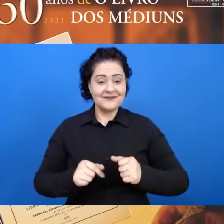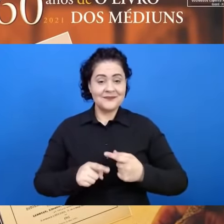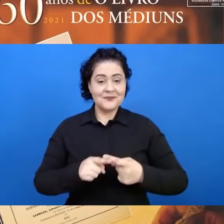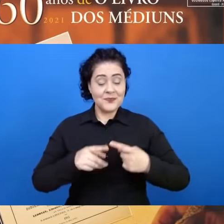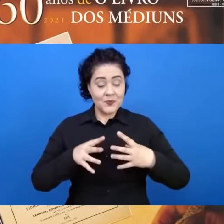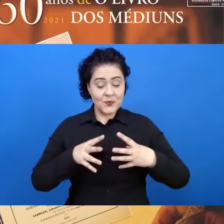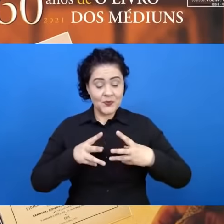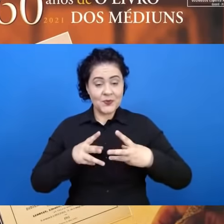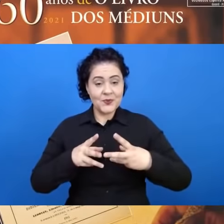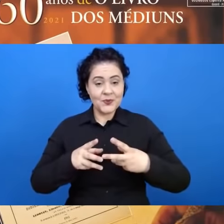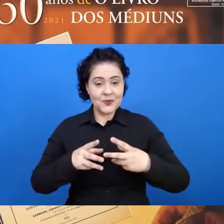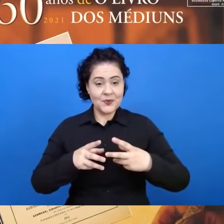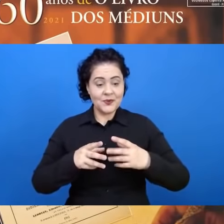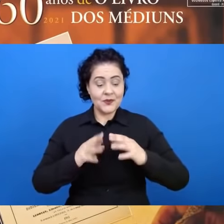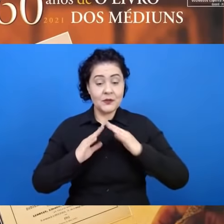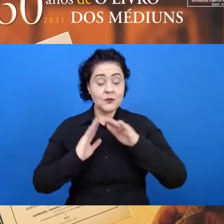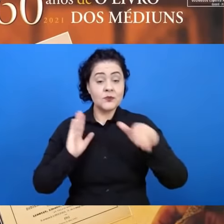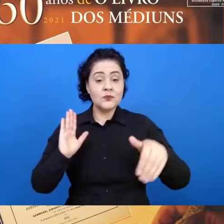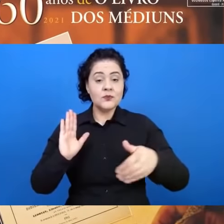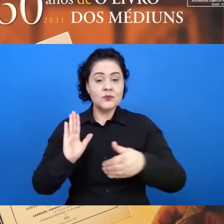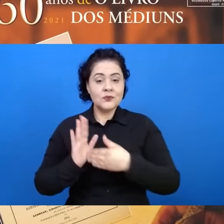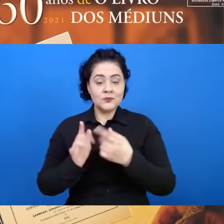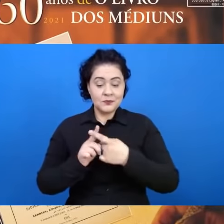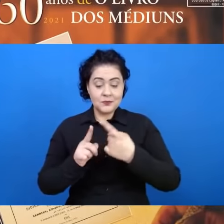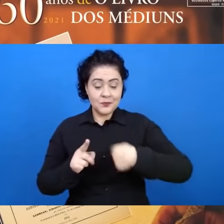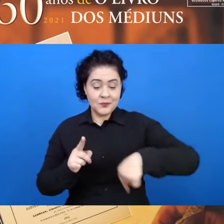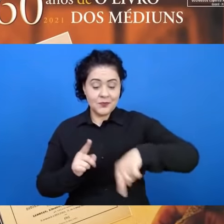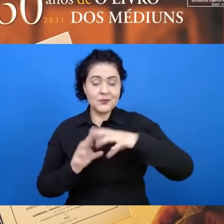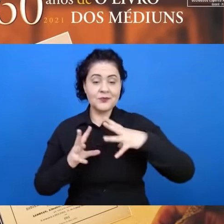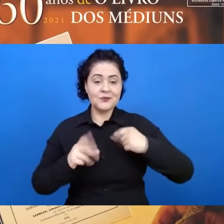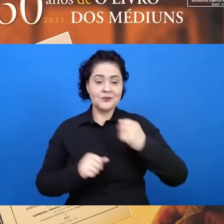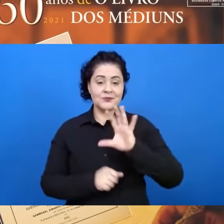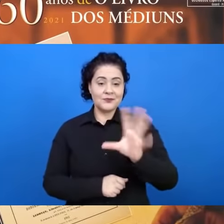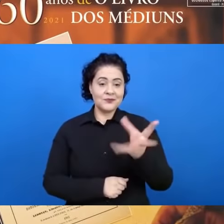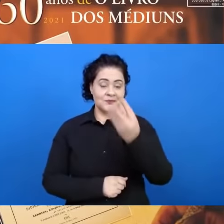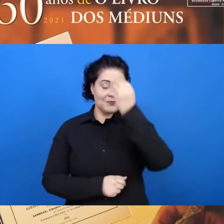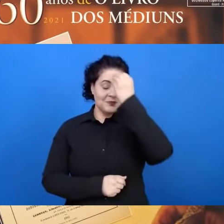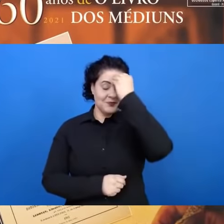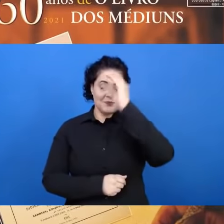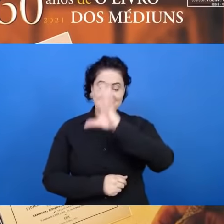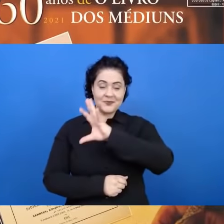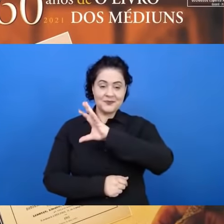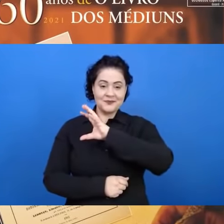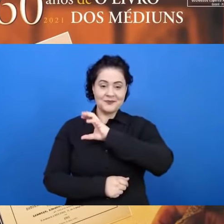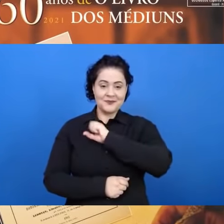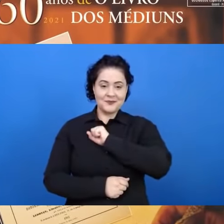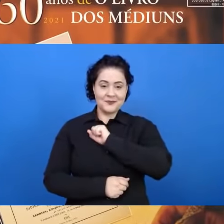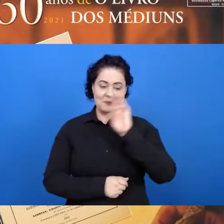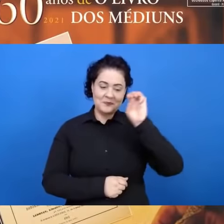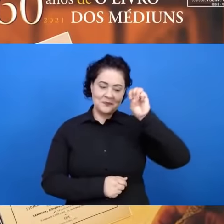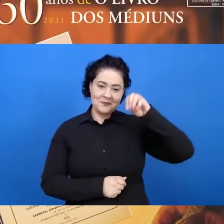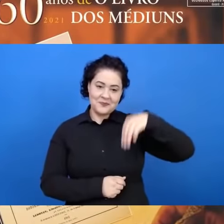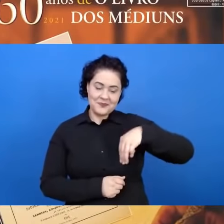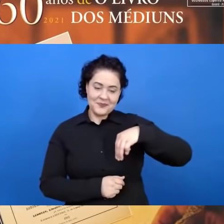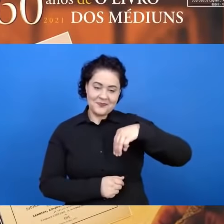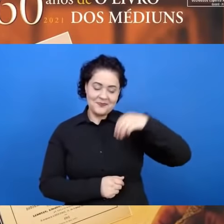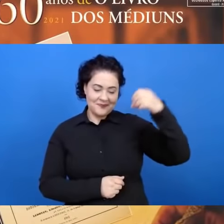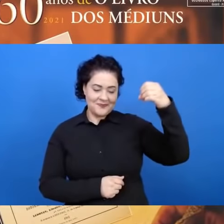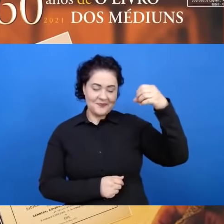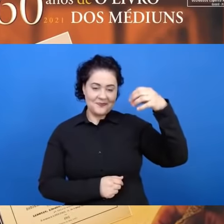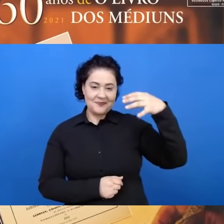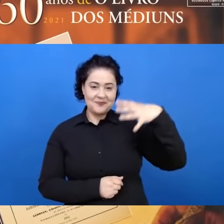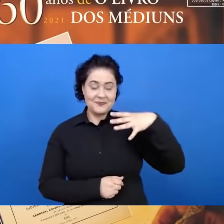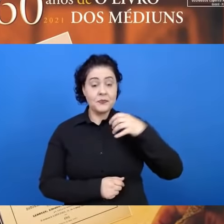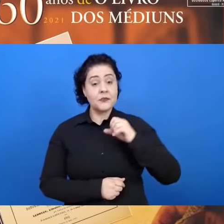todos, porque todos podemos ser médiums do amor, da luz e do bem. Aos que têm as